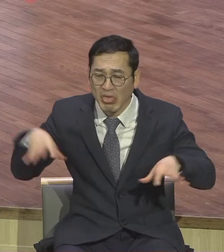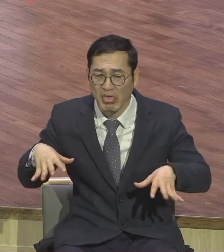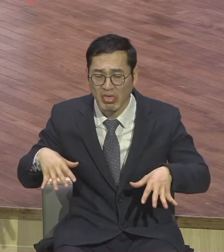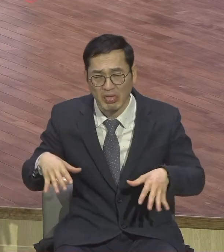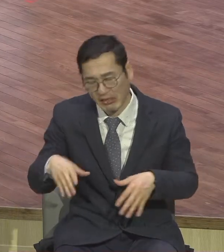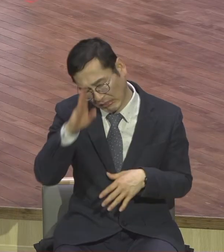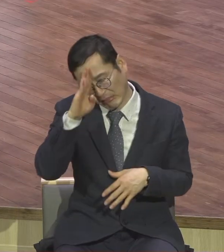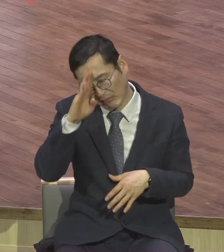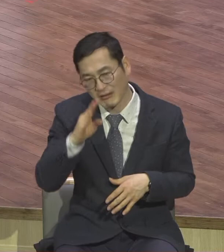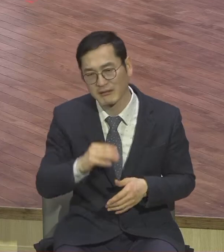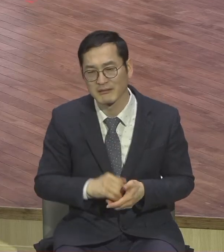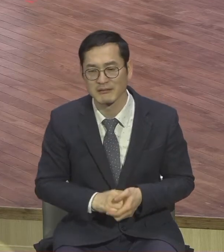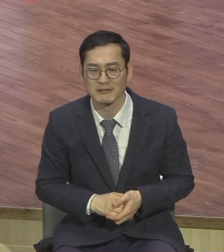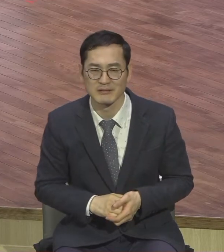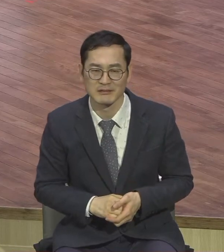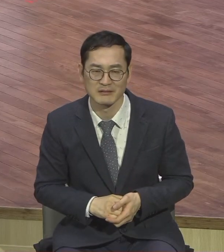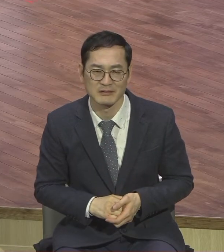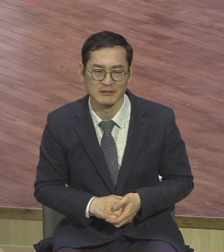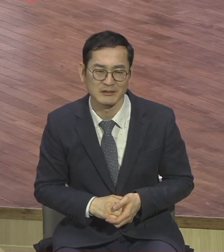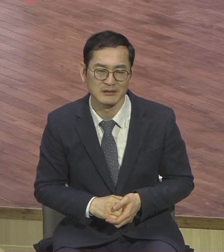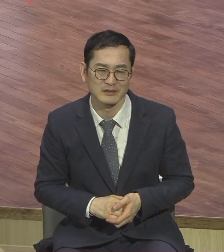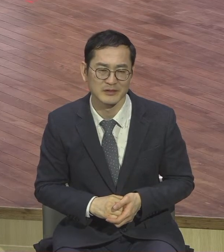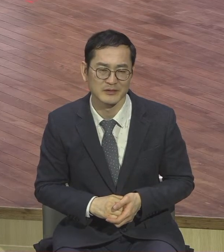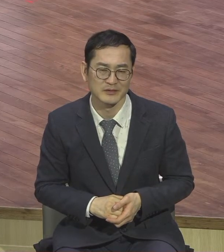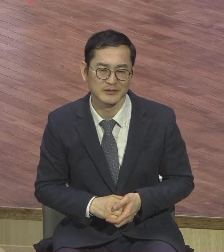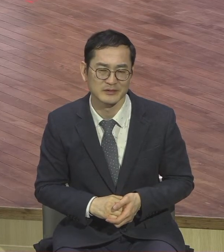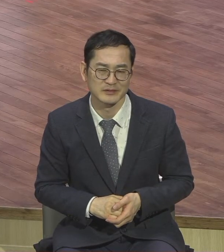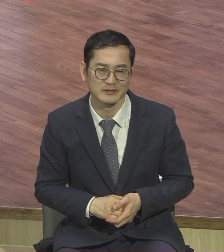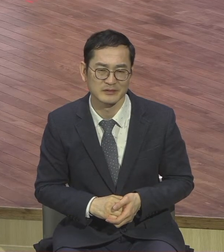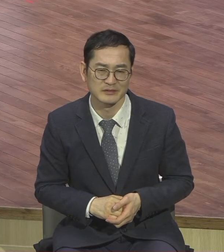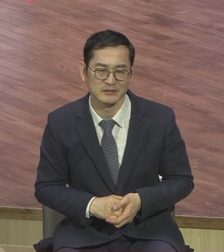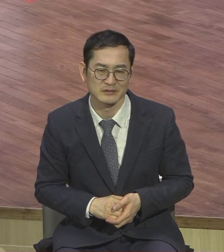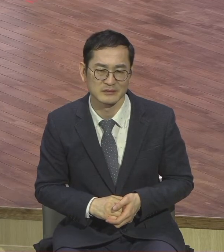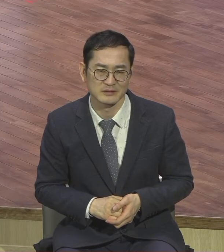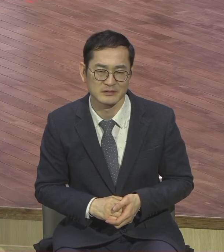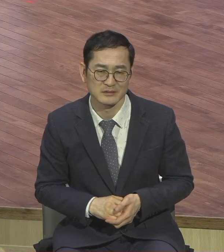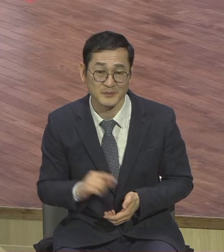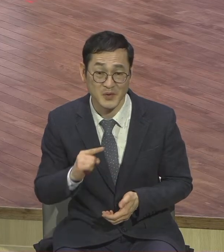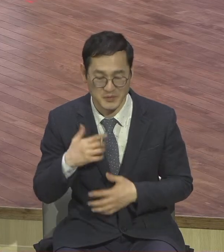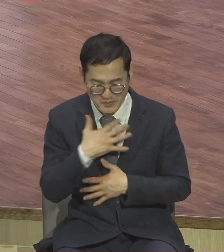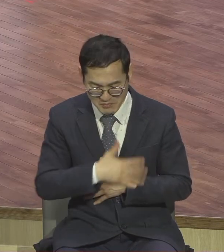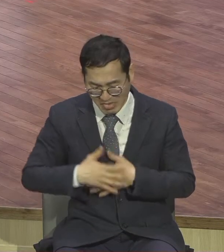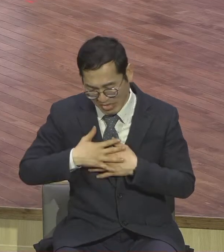똑같은 환경이 있었는데도 면역체계가 약한 사람은 당해요